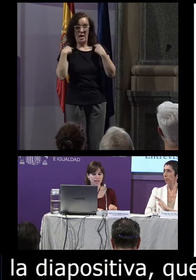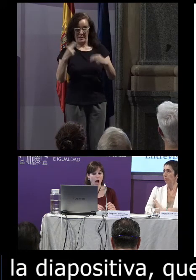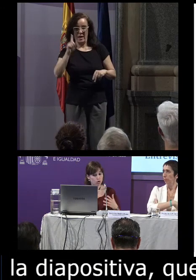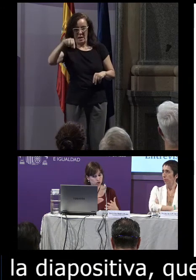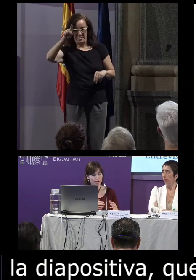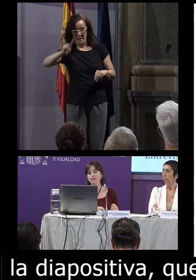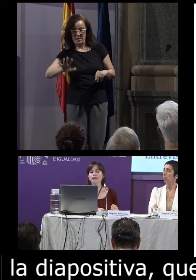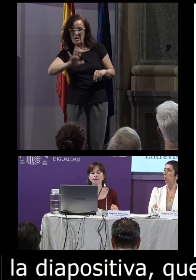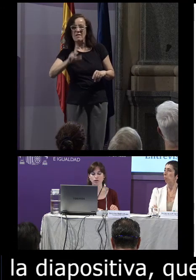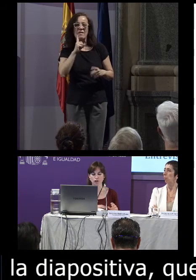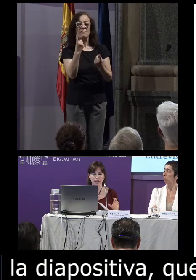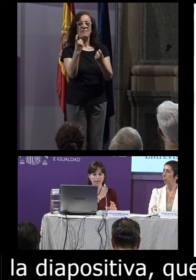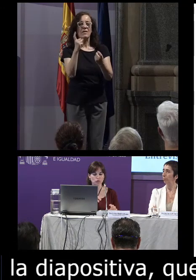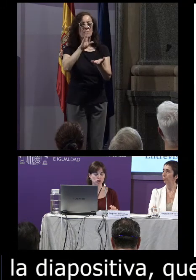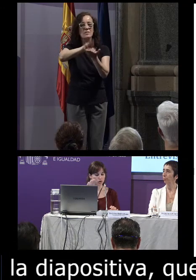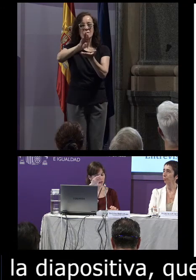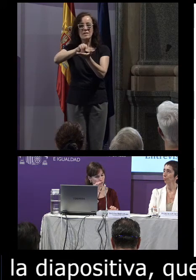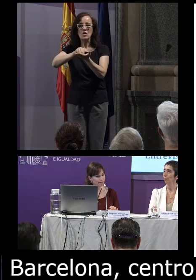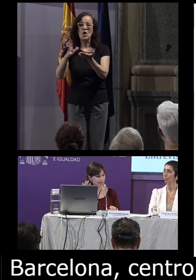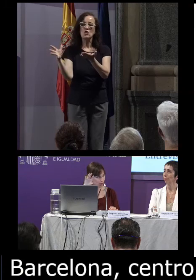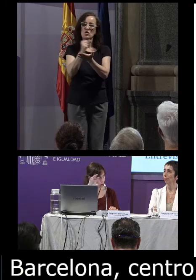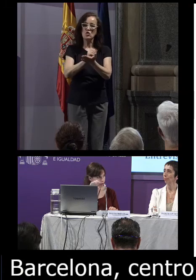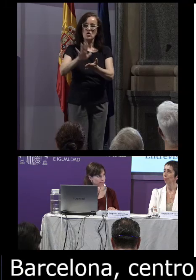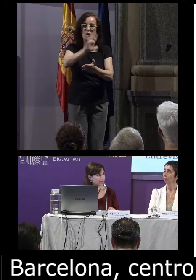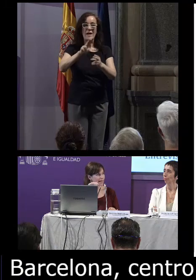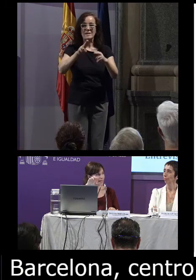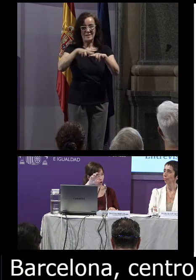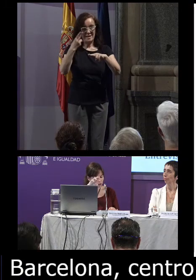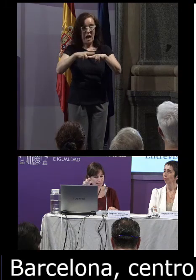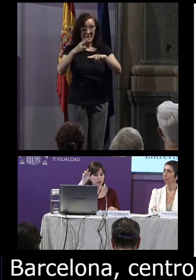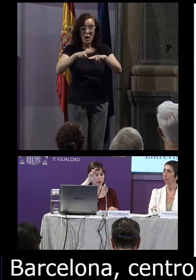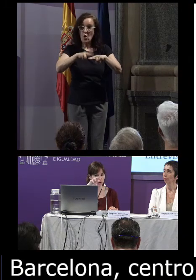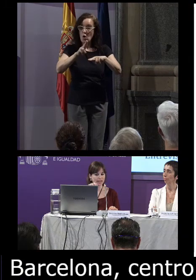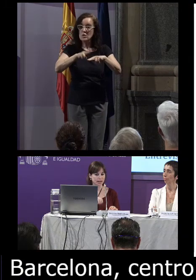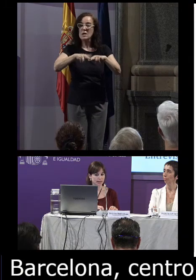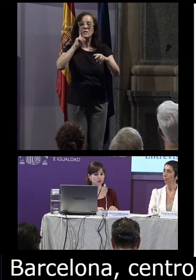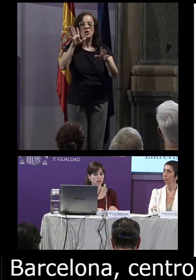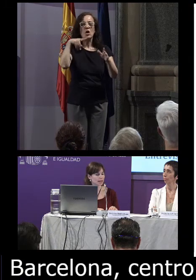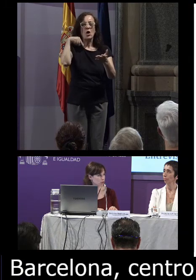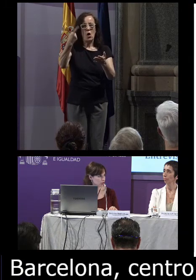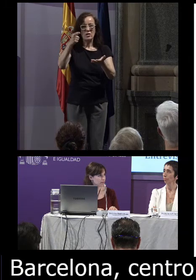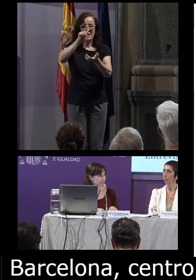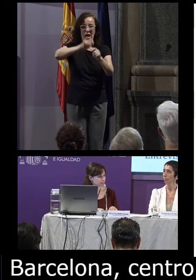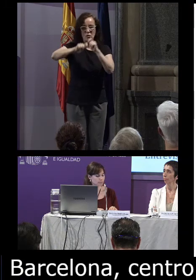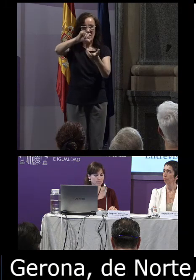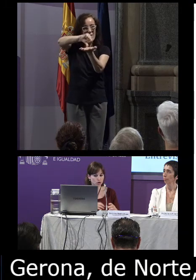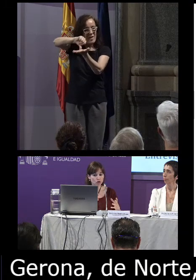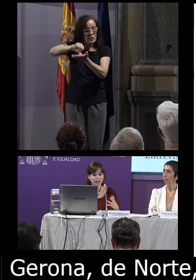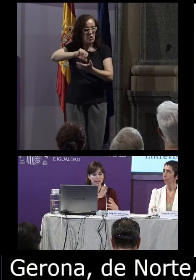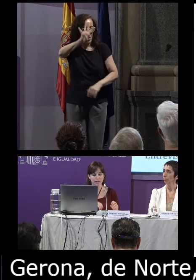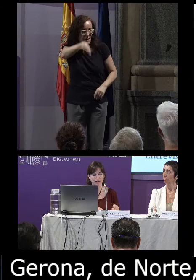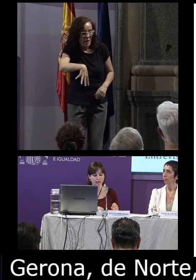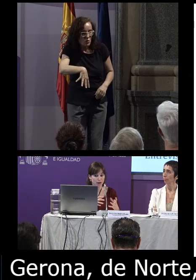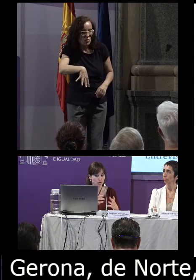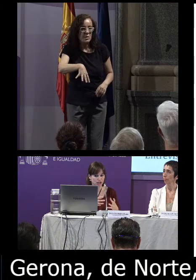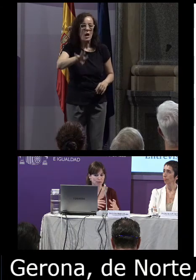aún nos falta recogida de datos de toda la zona de Tarragona y otras asociaciones del centro de Cataluña donde